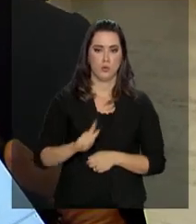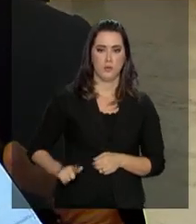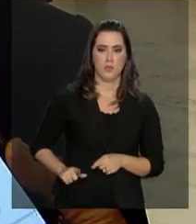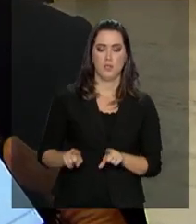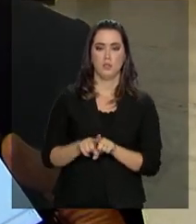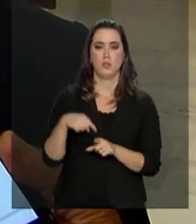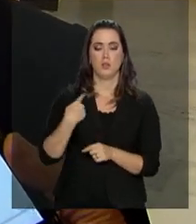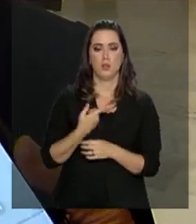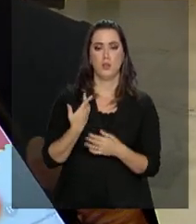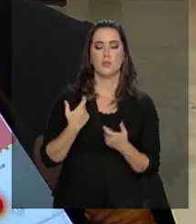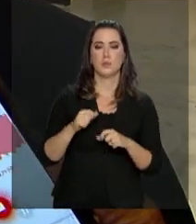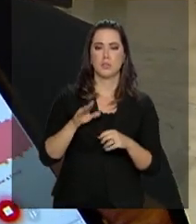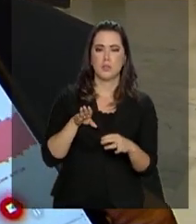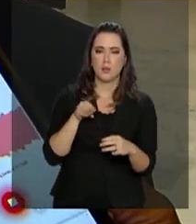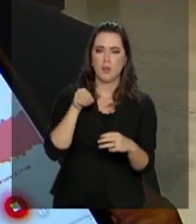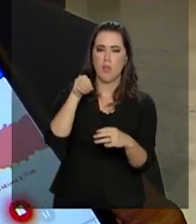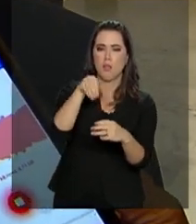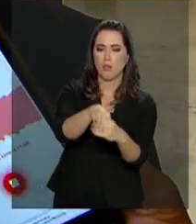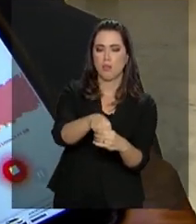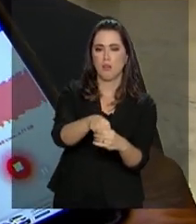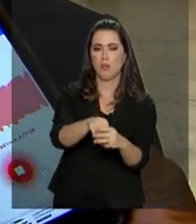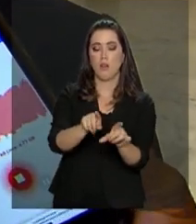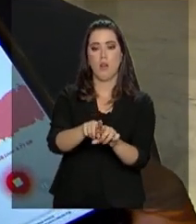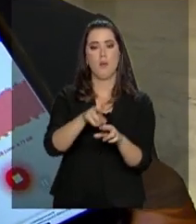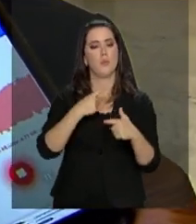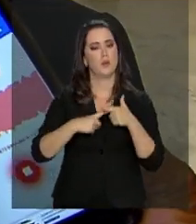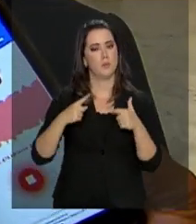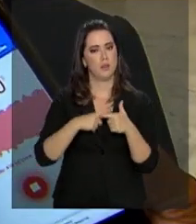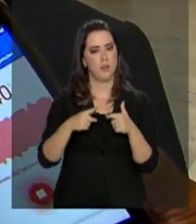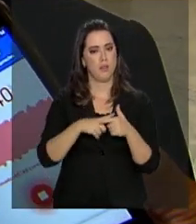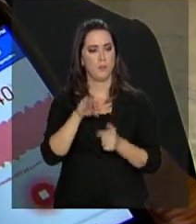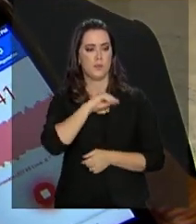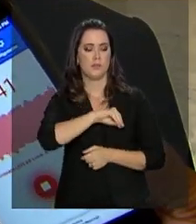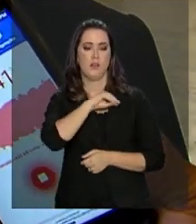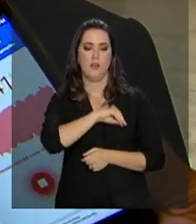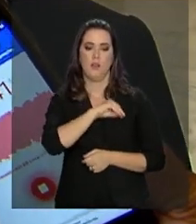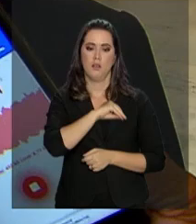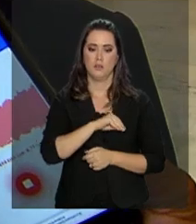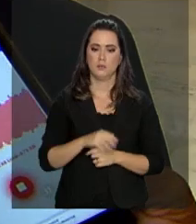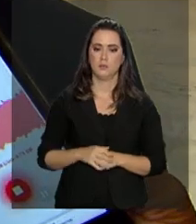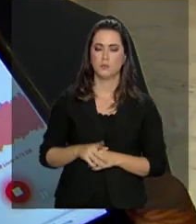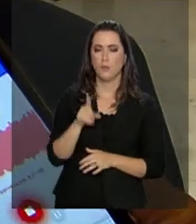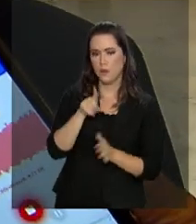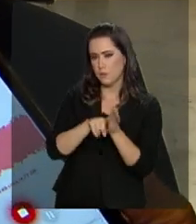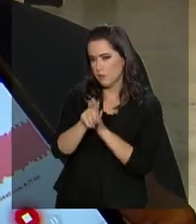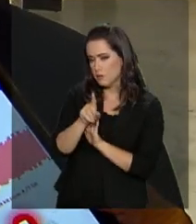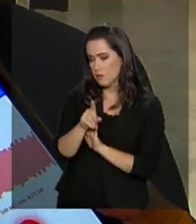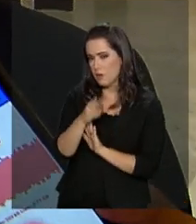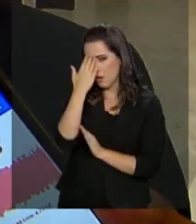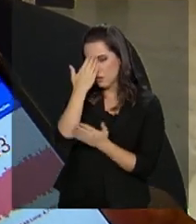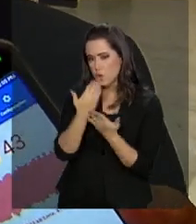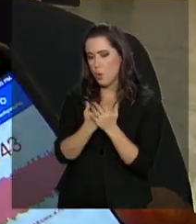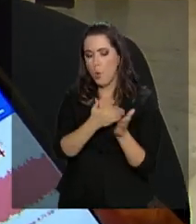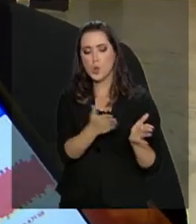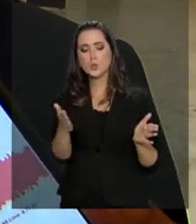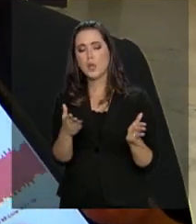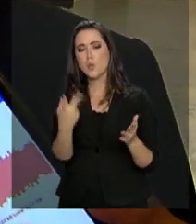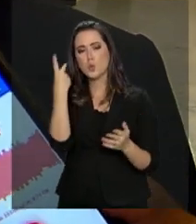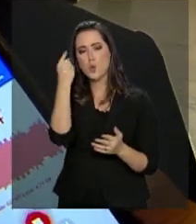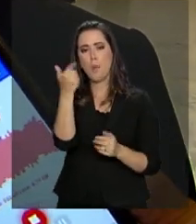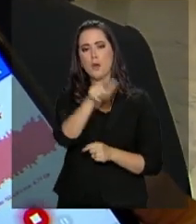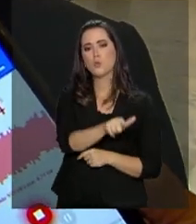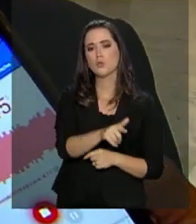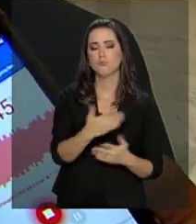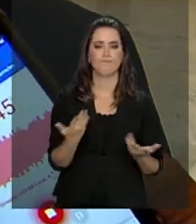faríamos essa intervenção para resolver os problemas salariais do... O acredita que a situação deve se normalizar em Roraima? Ah, bom, aí eu não sei